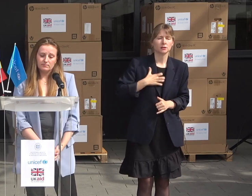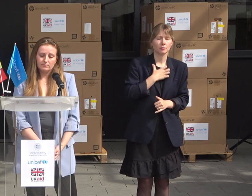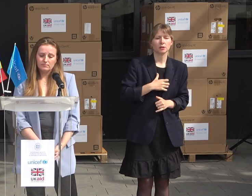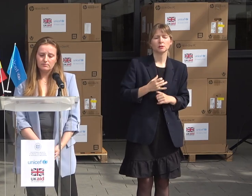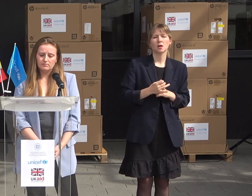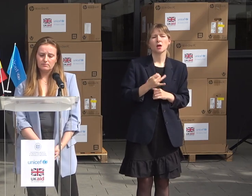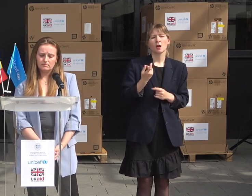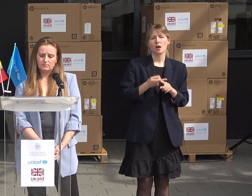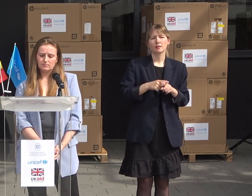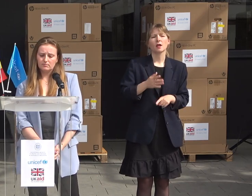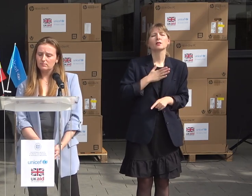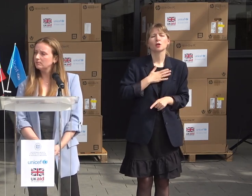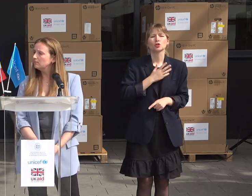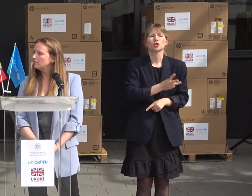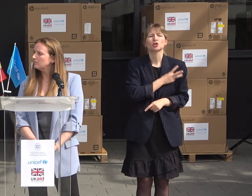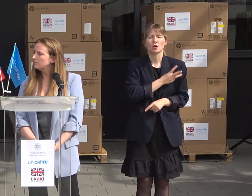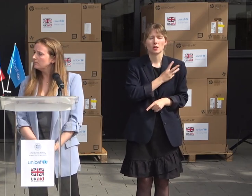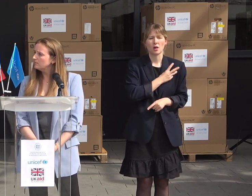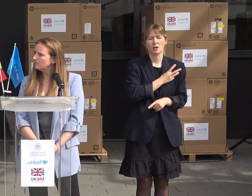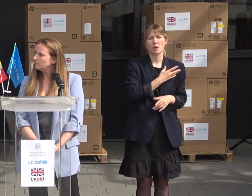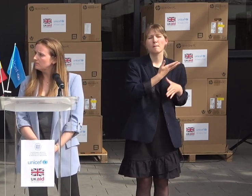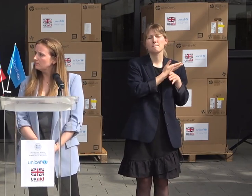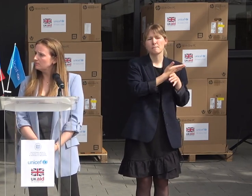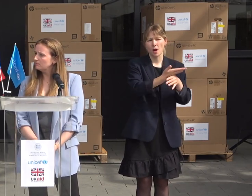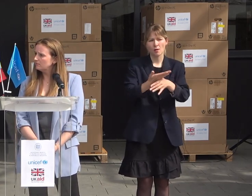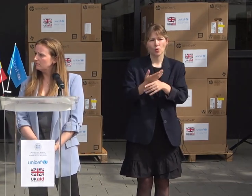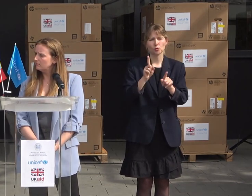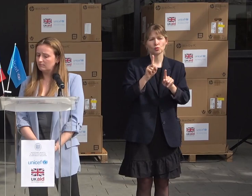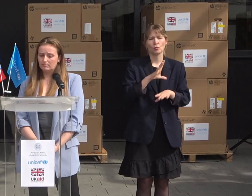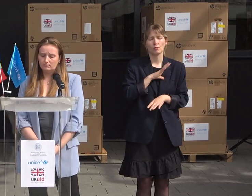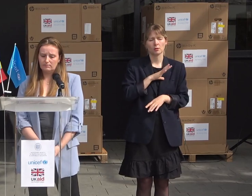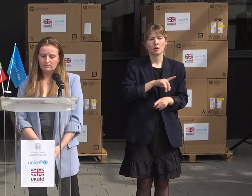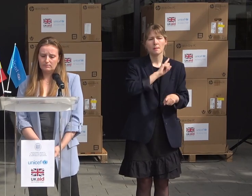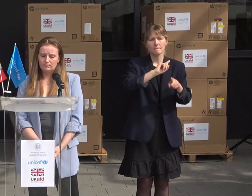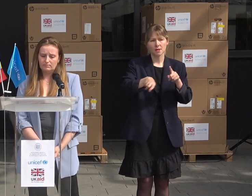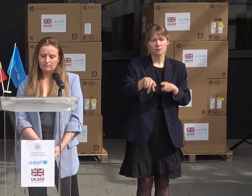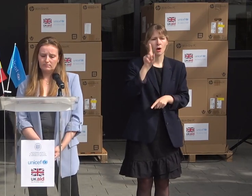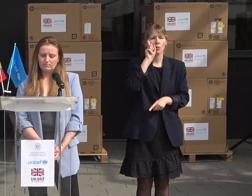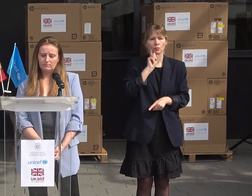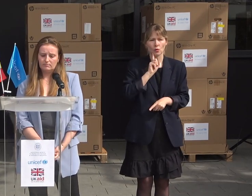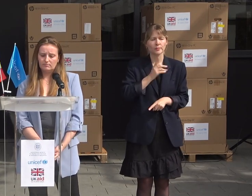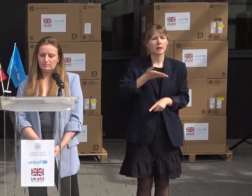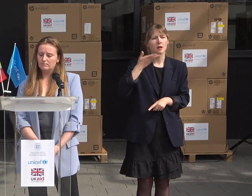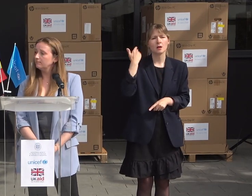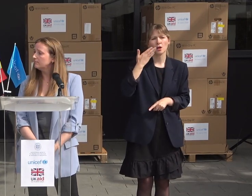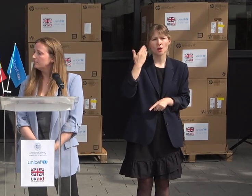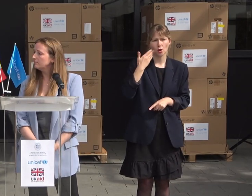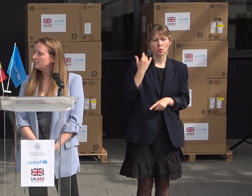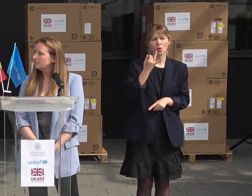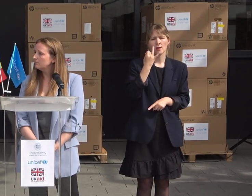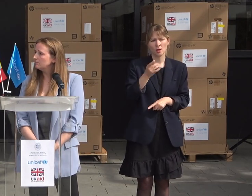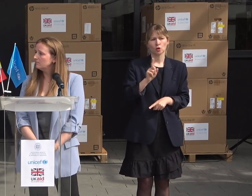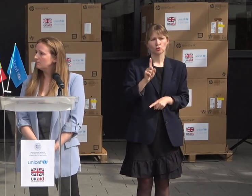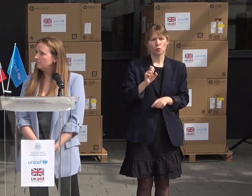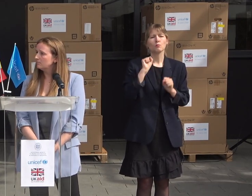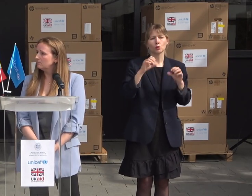a fost dorința noastră de a ajuta la ceea ca acesta să devină unul mai rezilient, unul care poate să reziste și